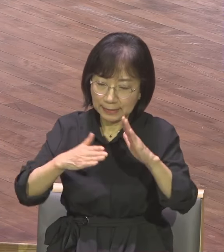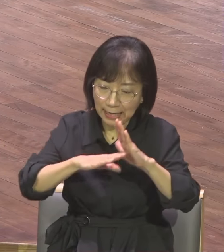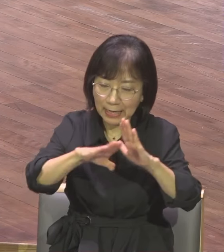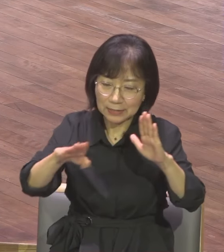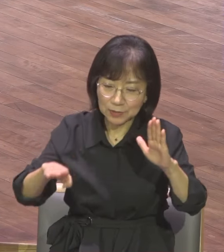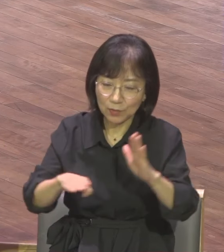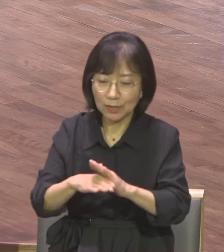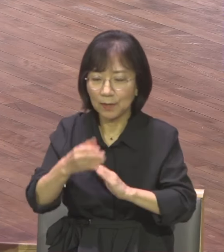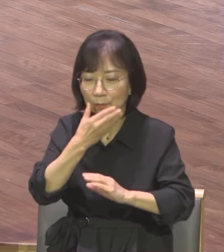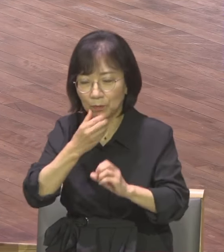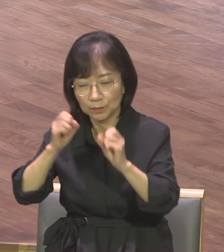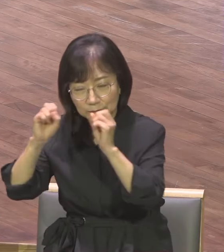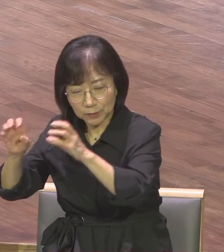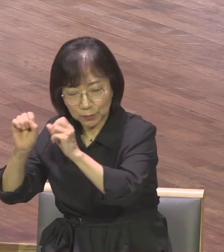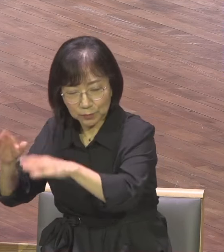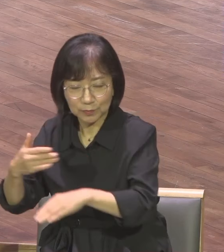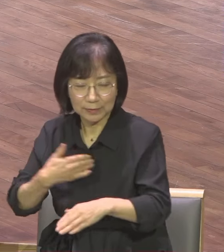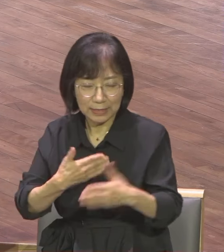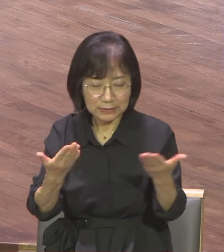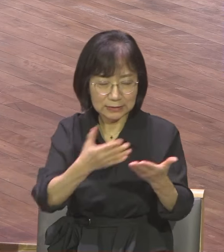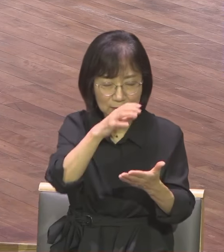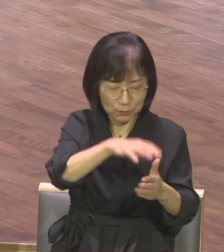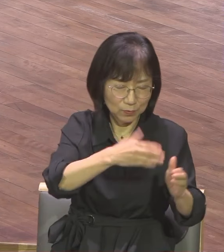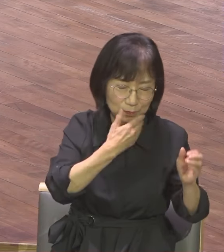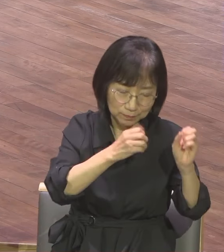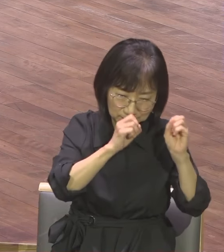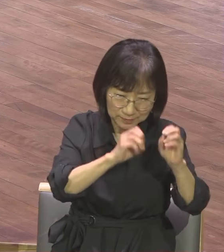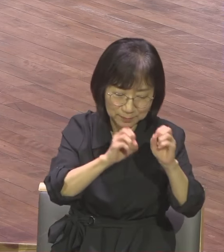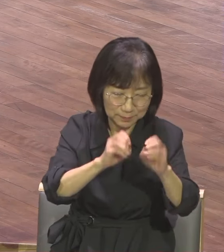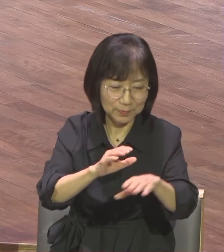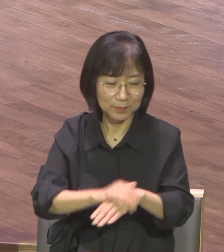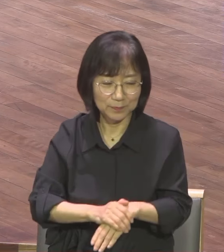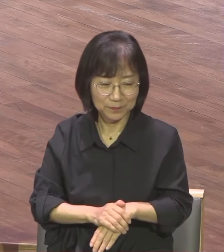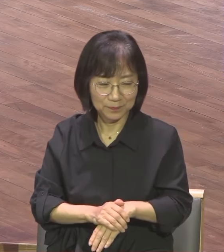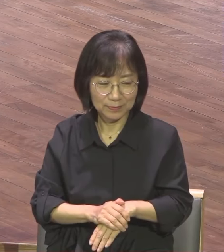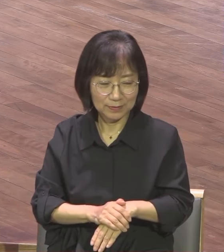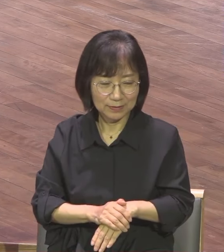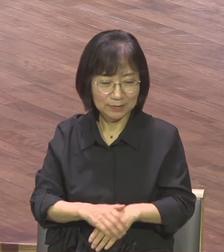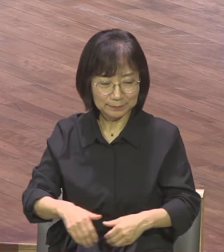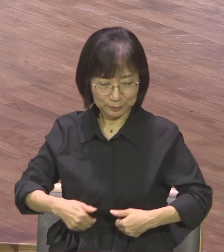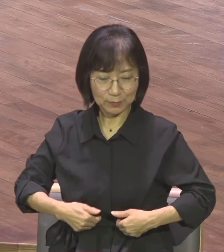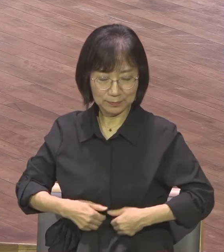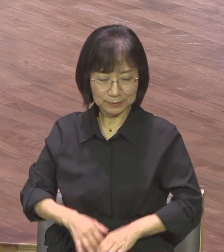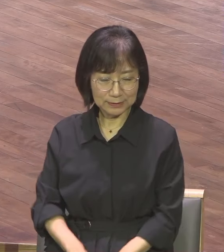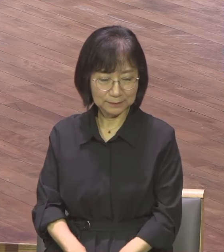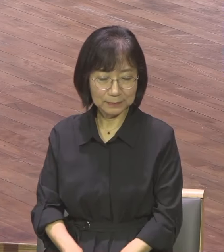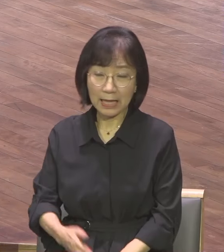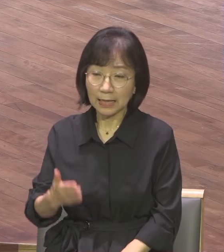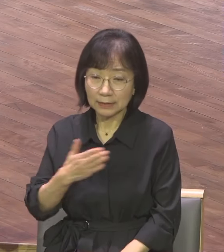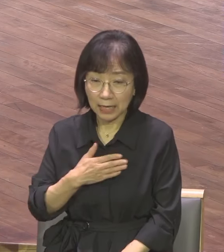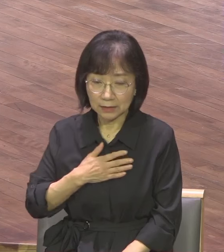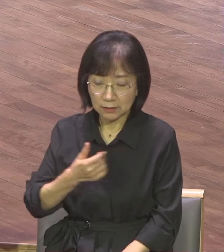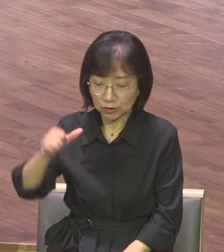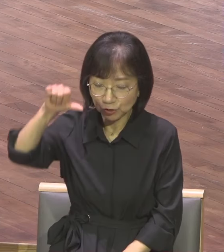속한 직장에 부딪혀요 내게 임한 그 예수 그리스도 나를 저주와 재앙해서 건지신 예수 그리스도